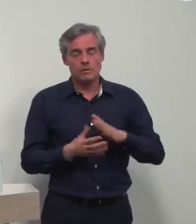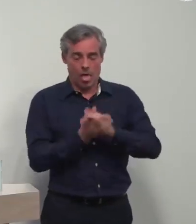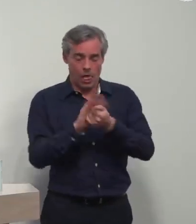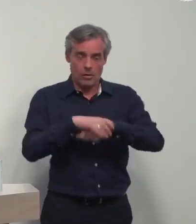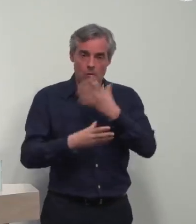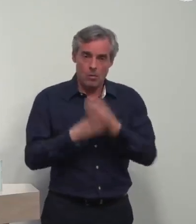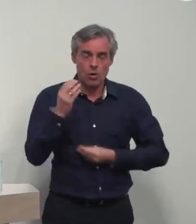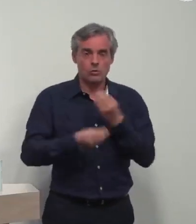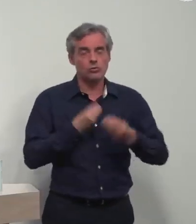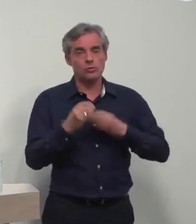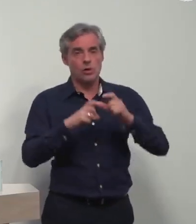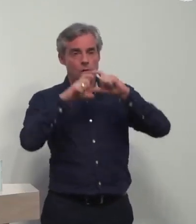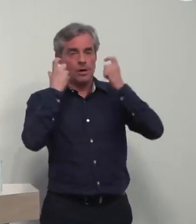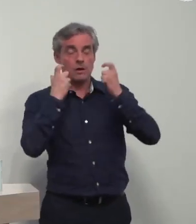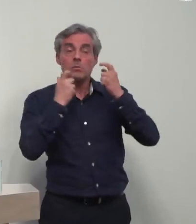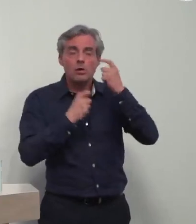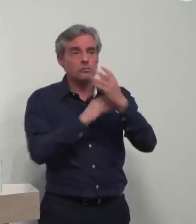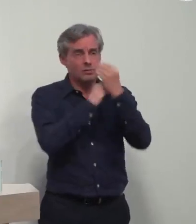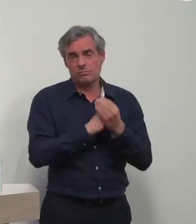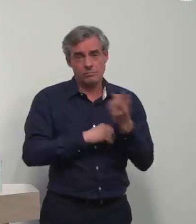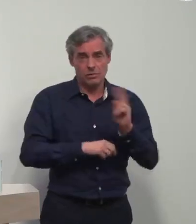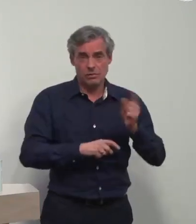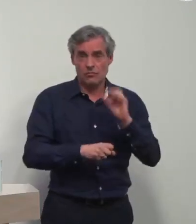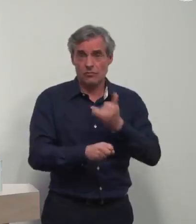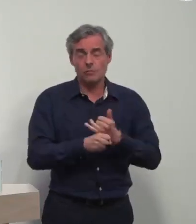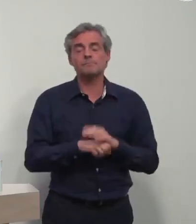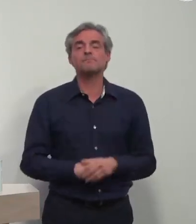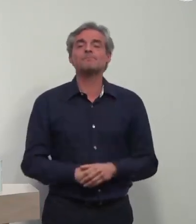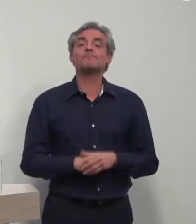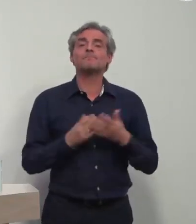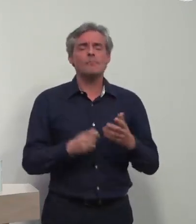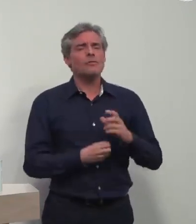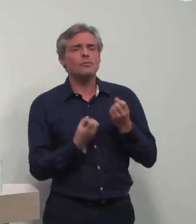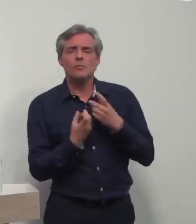mains ou la présence d'un masque peut être faussement protecteur. Enfin, il y a beaucoup de questions.